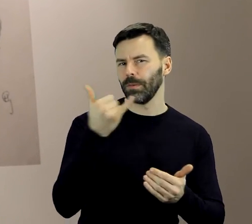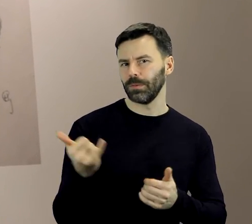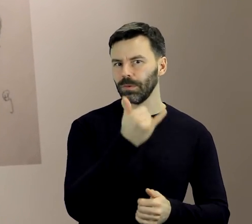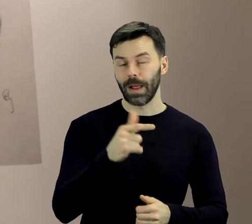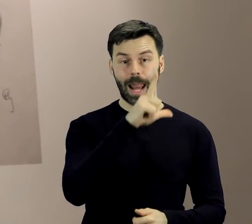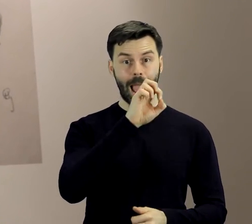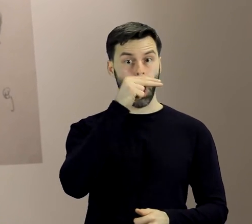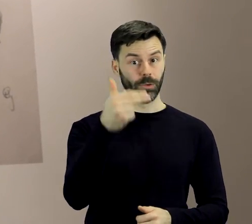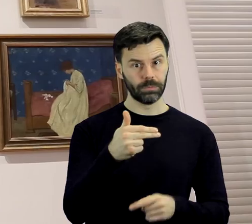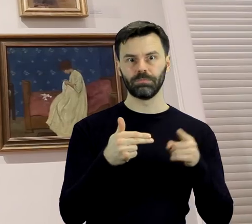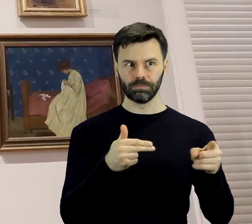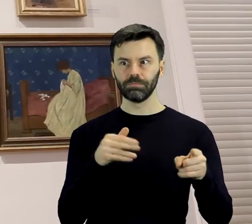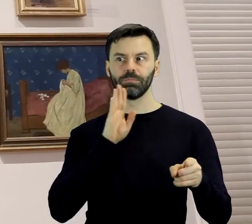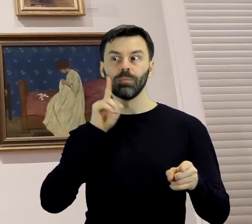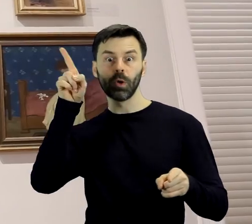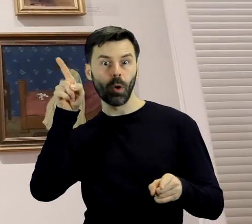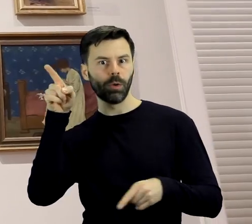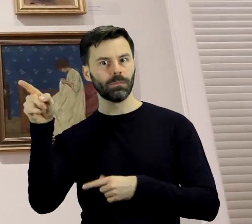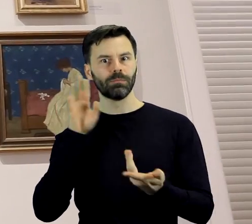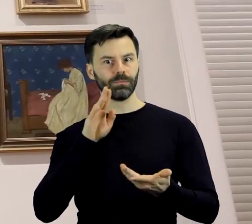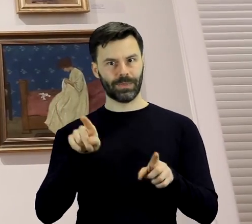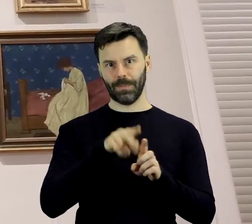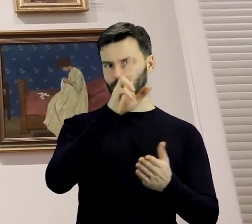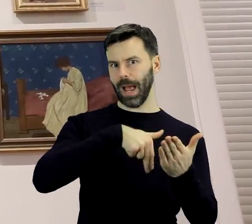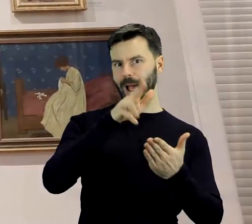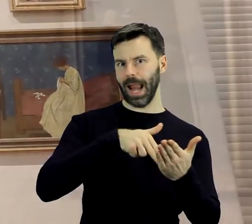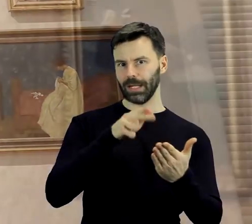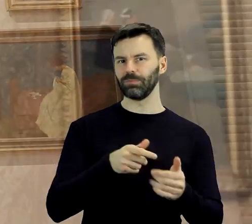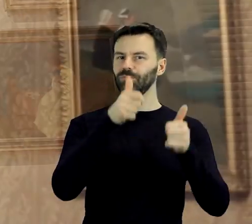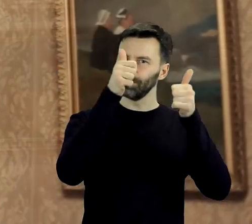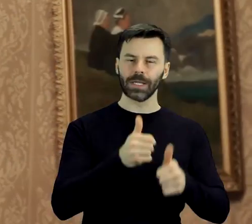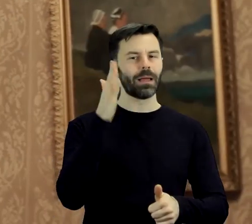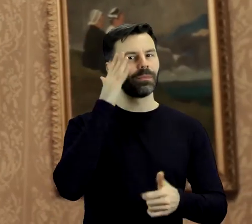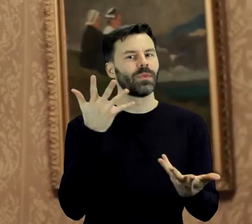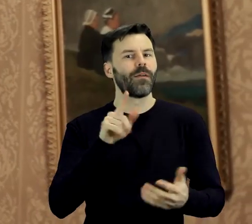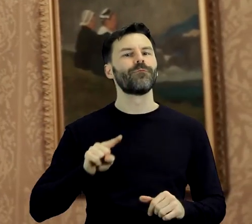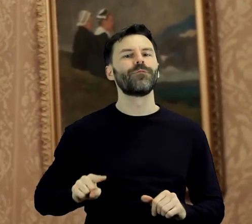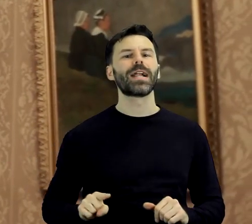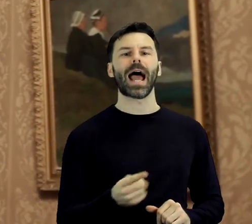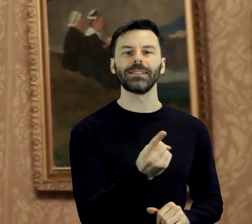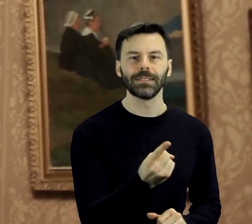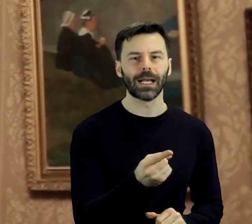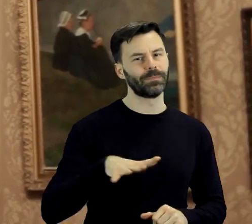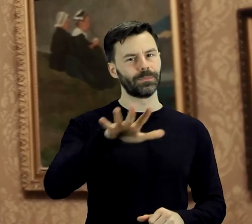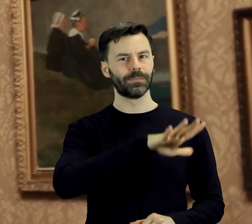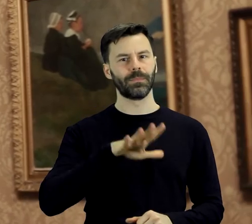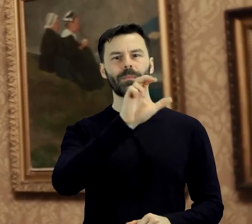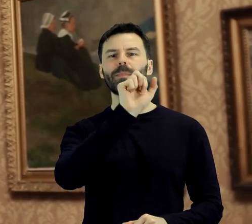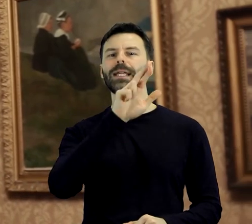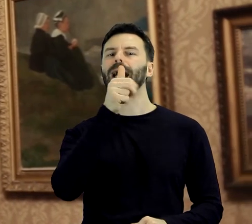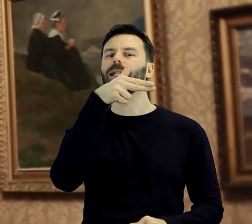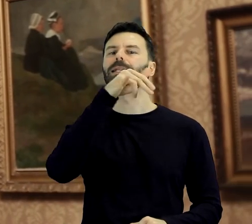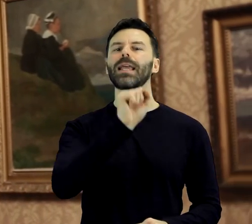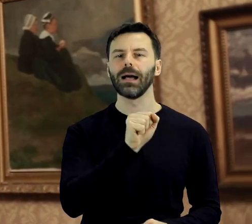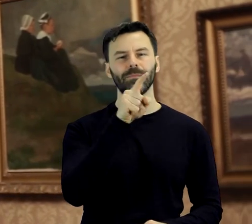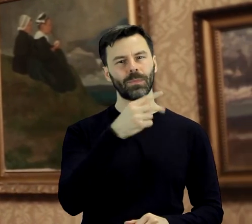podobnie jak jego starszy brat, został malarzem i na stałe osiadł we Francji. Mieszkał w Brytanii, która stała się bohaterką jego